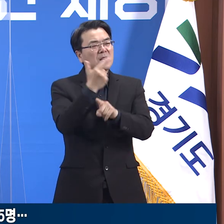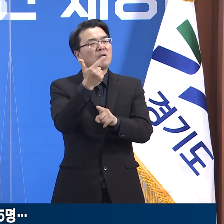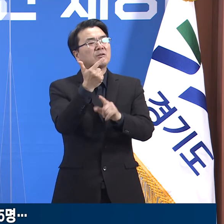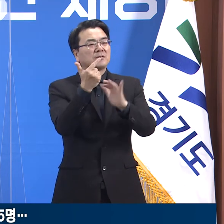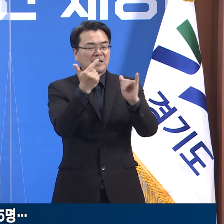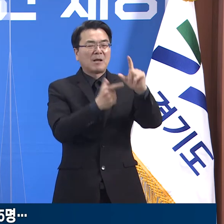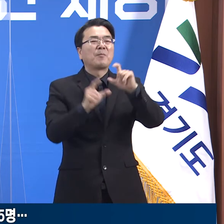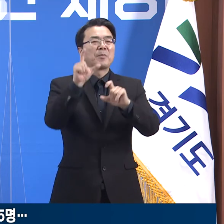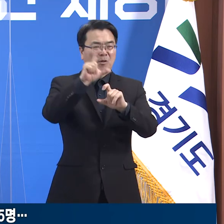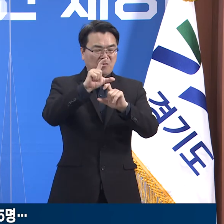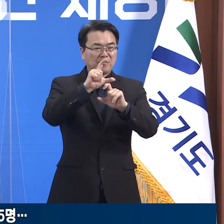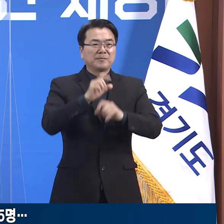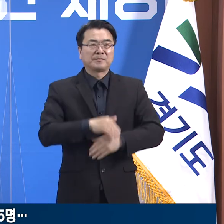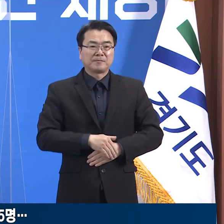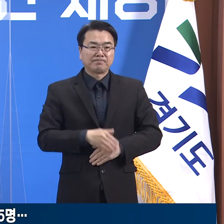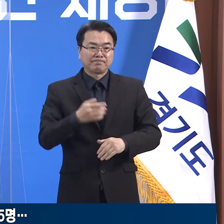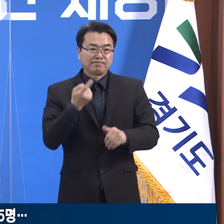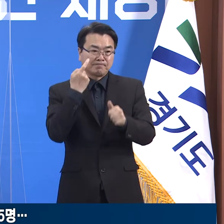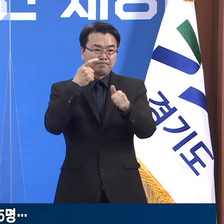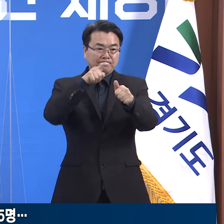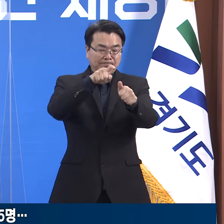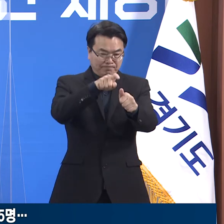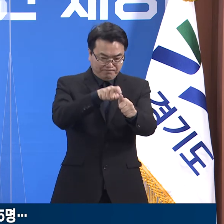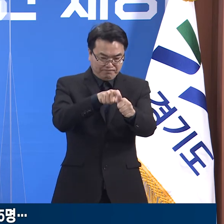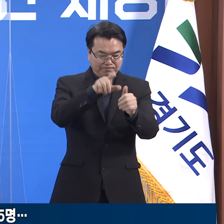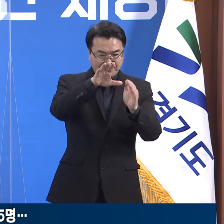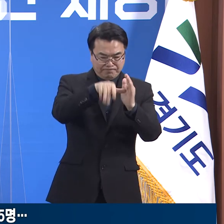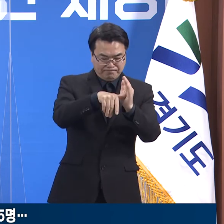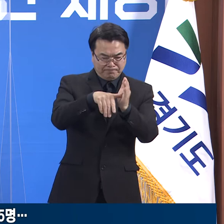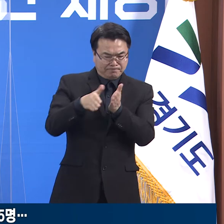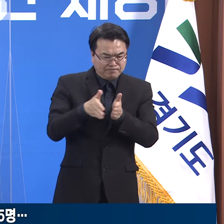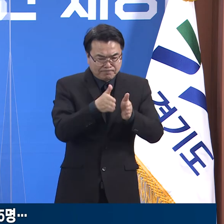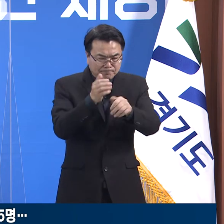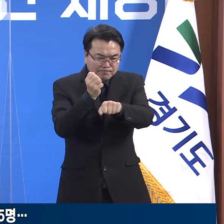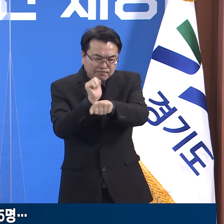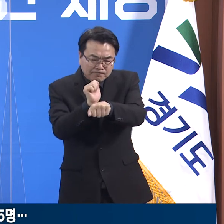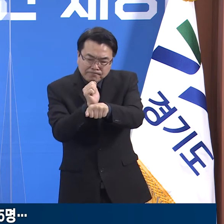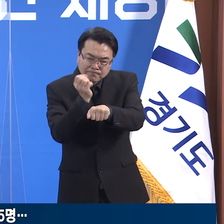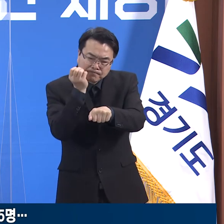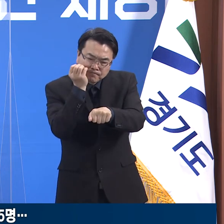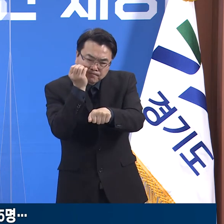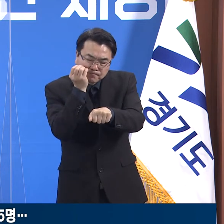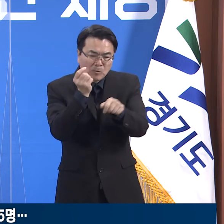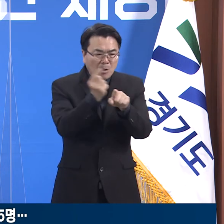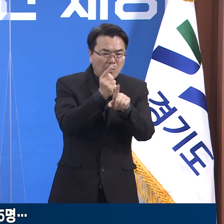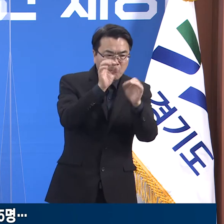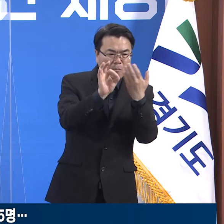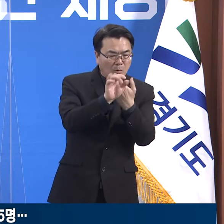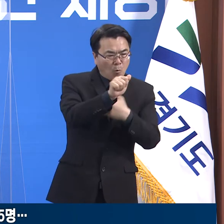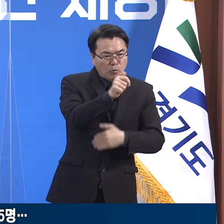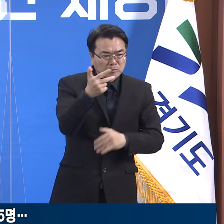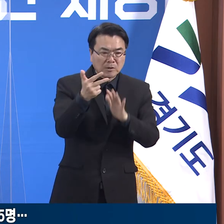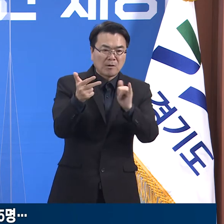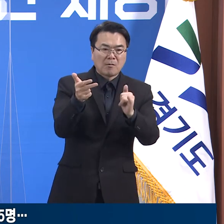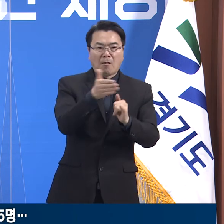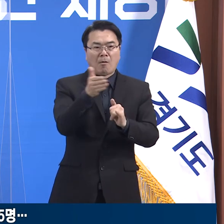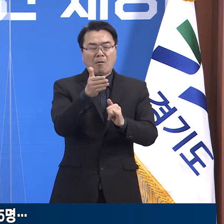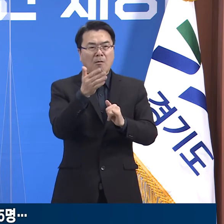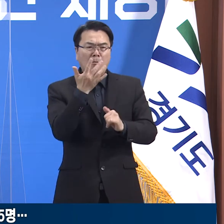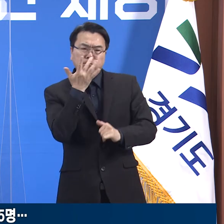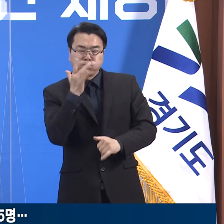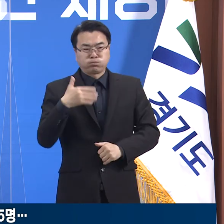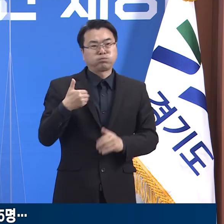진단일 당시 감염 경로를 알 수 없는 확진자는 일평균 57명으로 전주